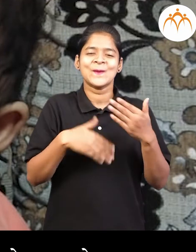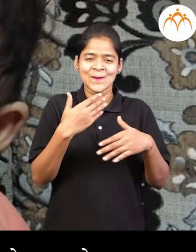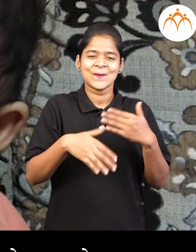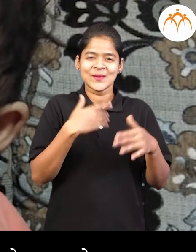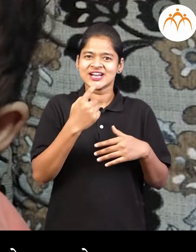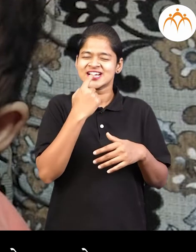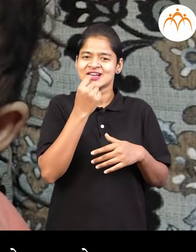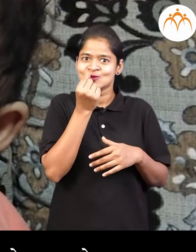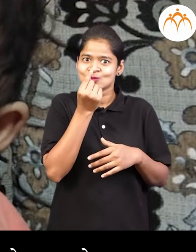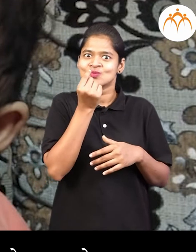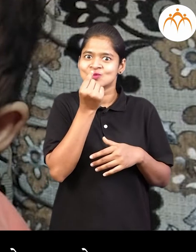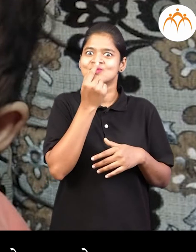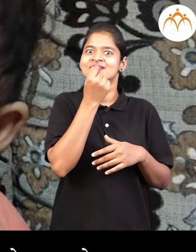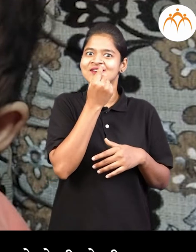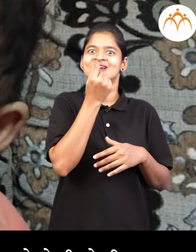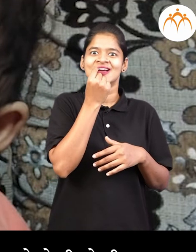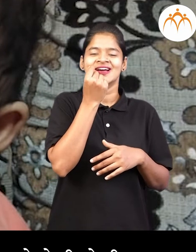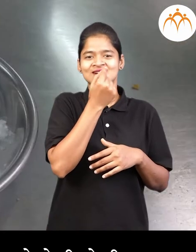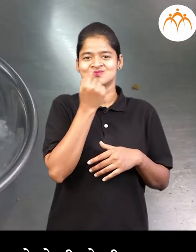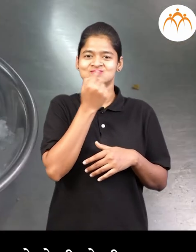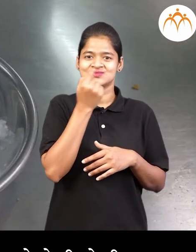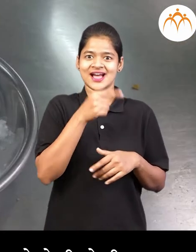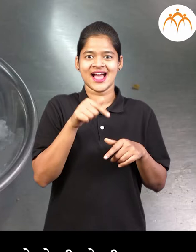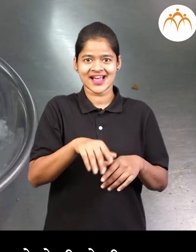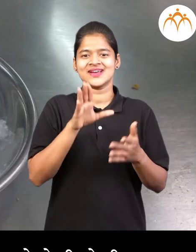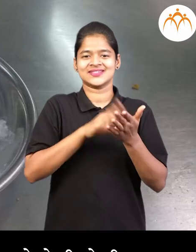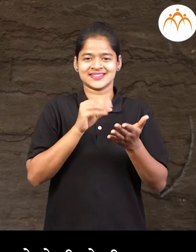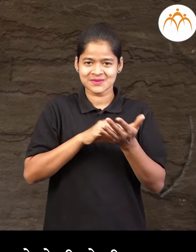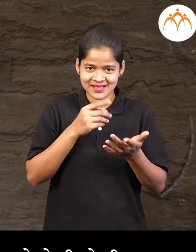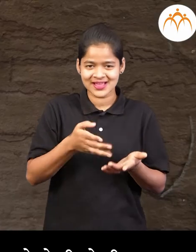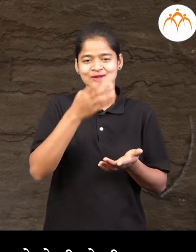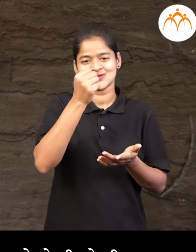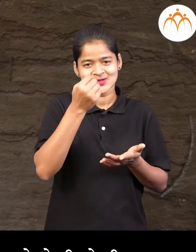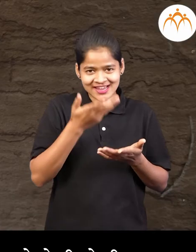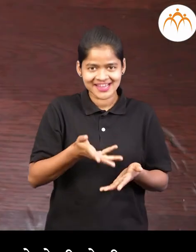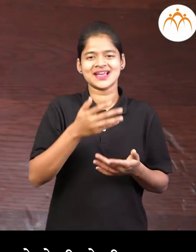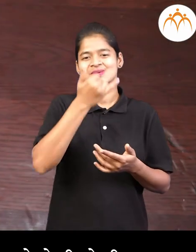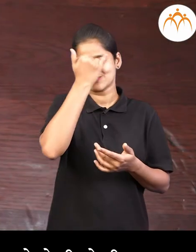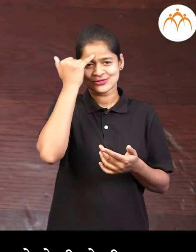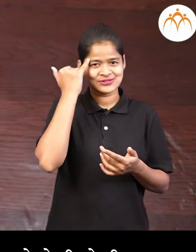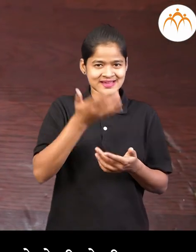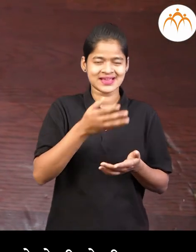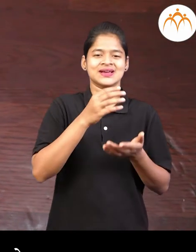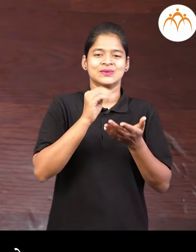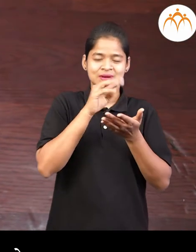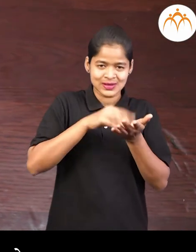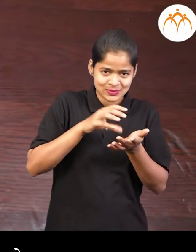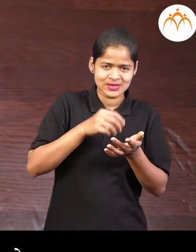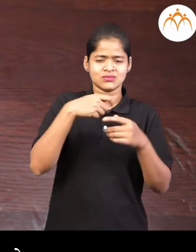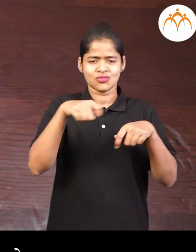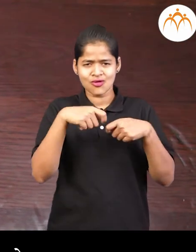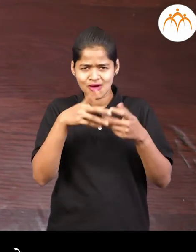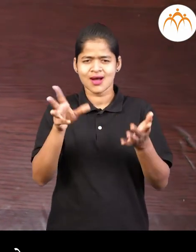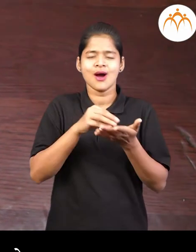एकेक करून दात येव लागले अताती दूद भाद, वर्ण भाद, महु केलेली पोडी आसे